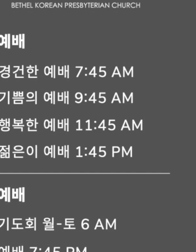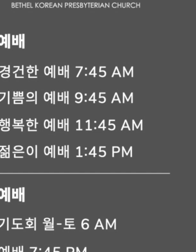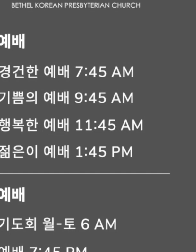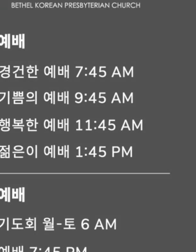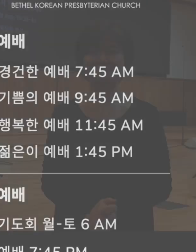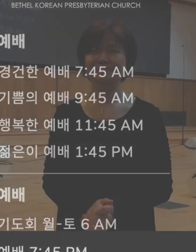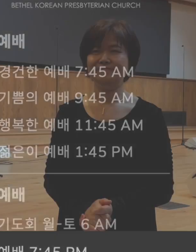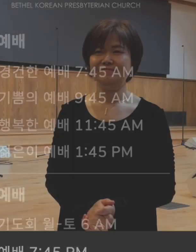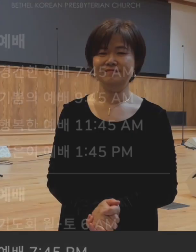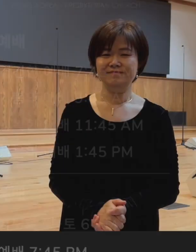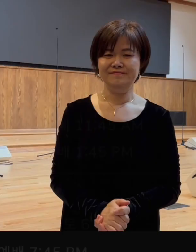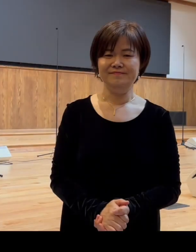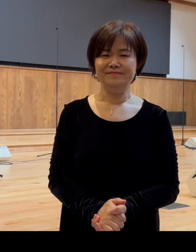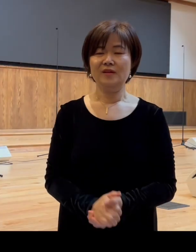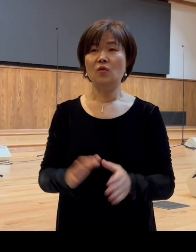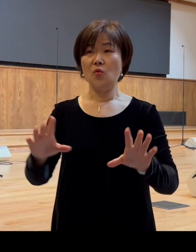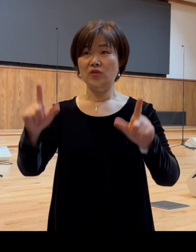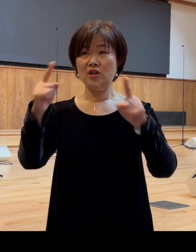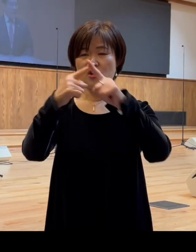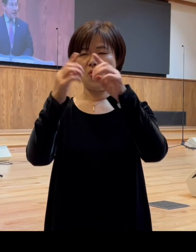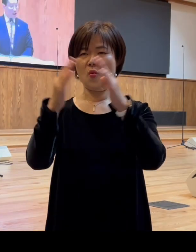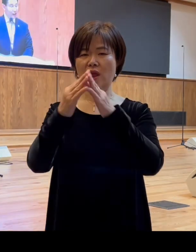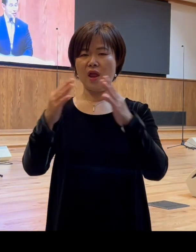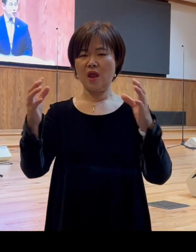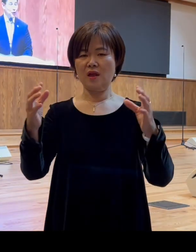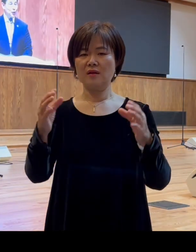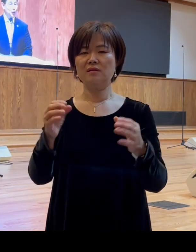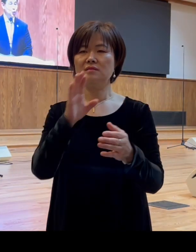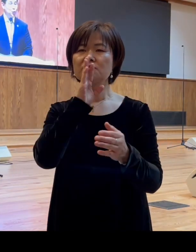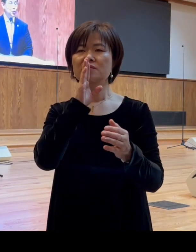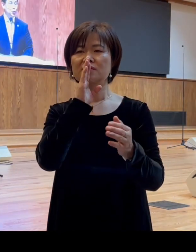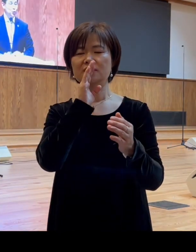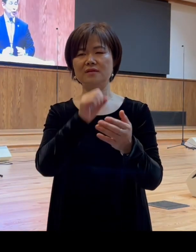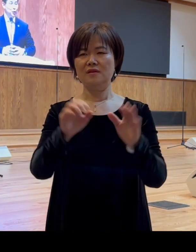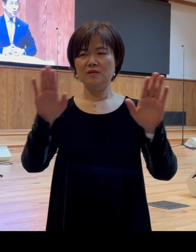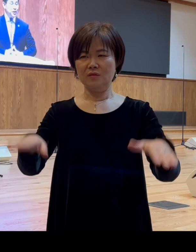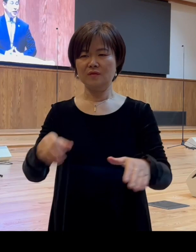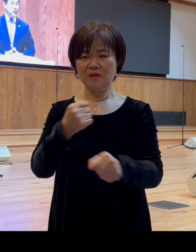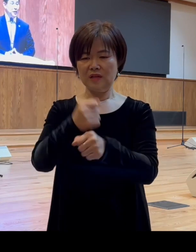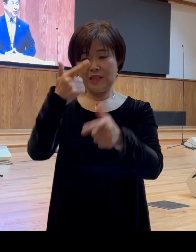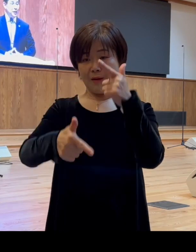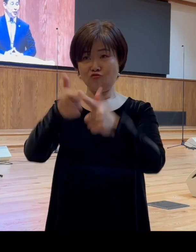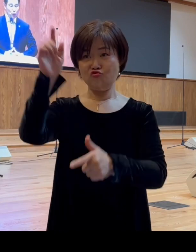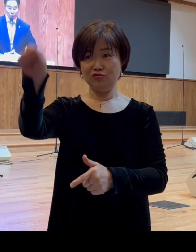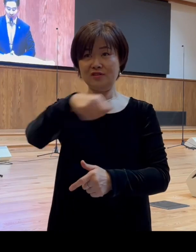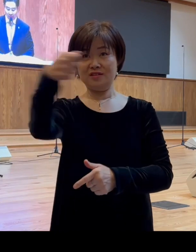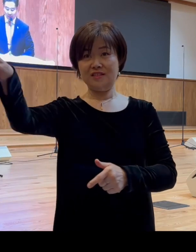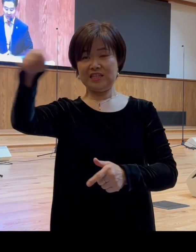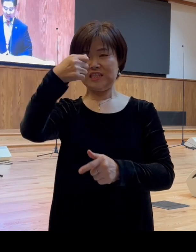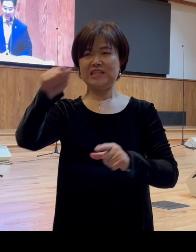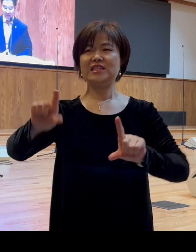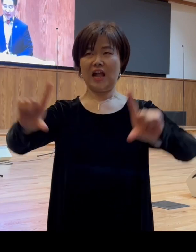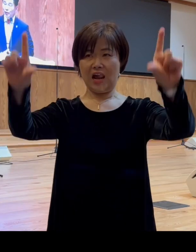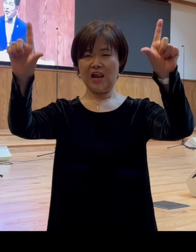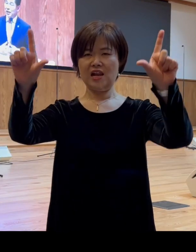오늘은 교회력에 따라서 종료주일로 지키는 그런 주일입니다 우리가 잘 아는 대로